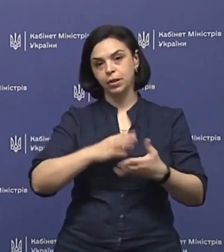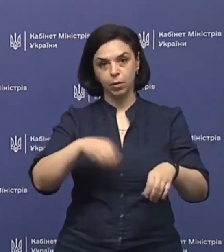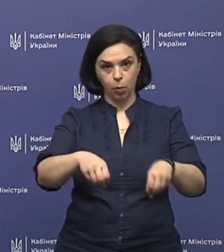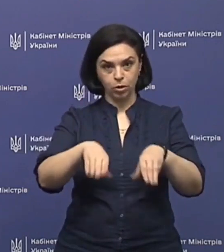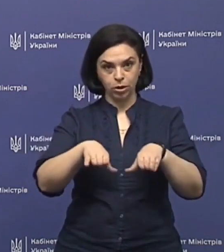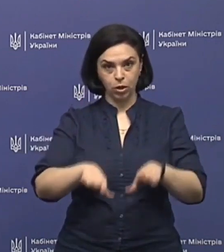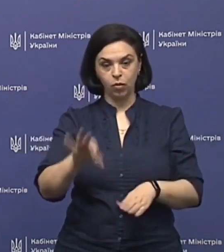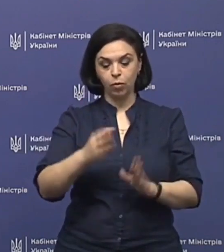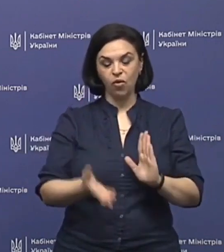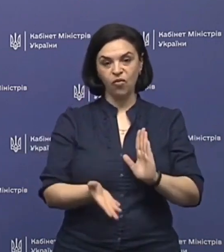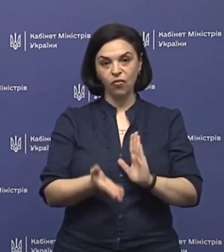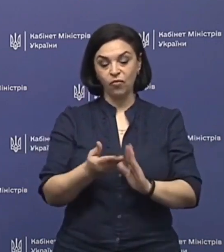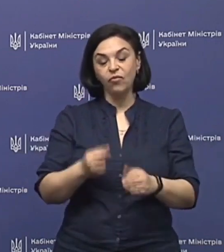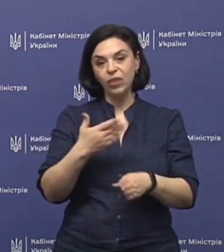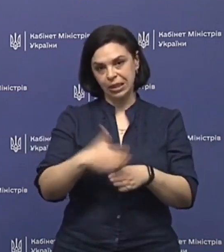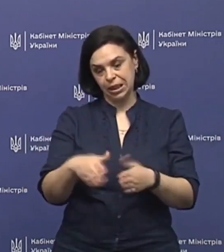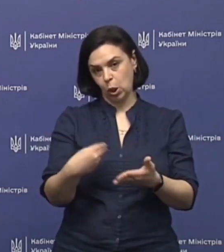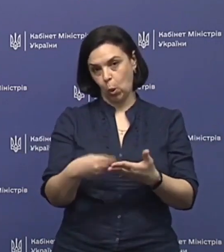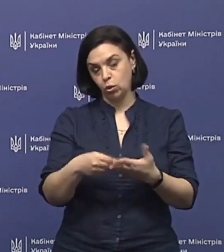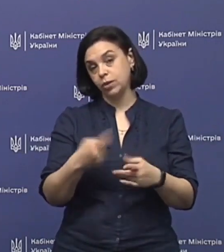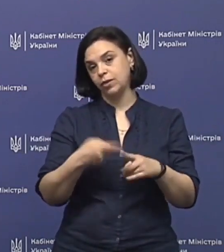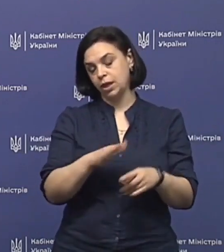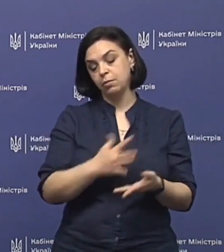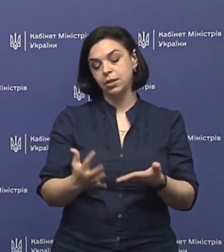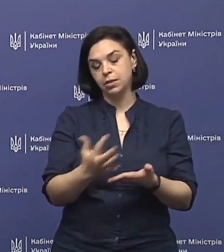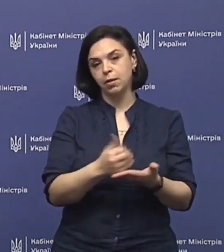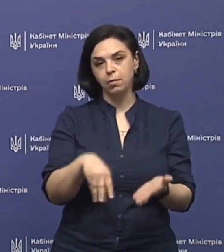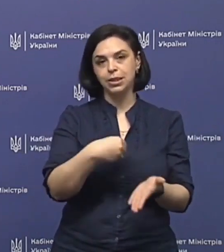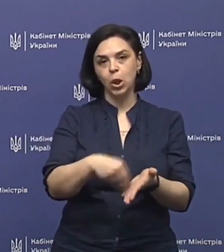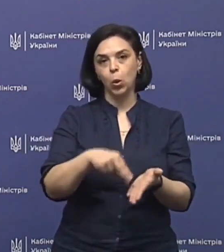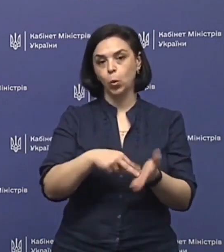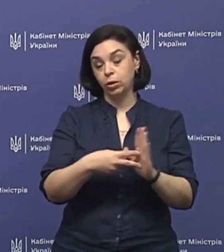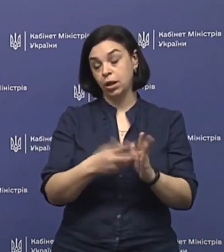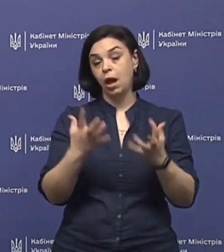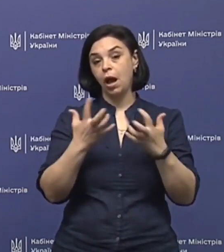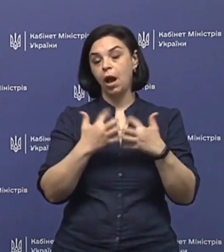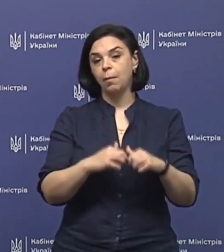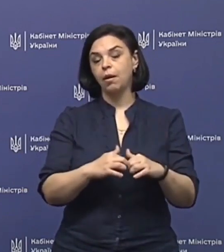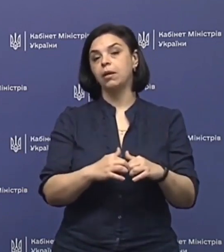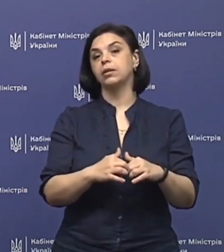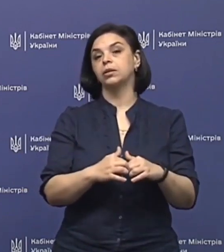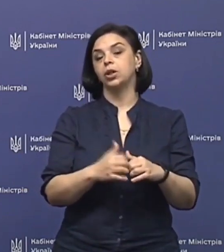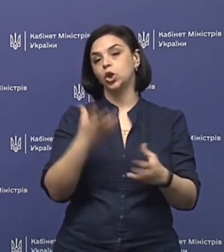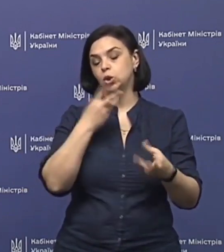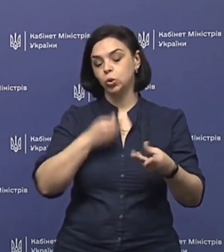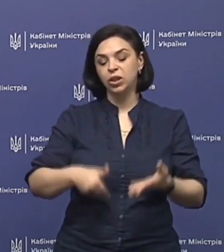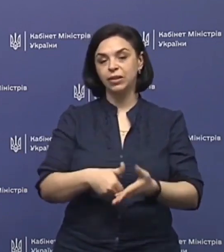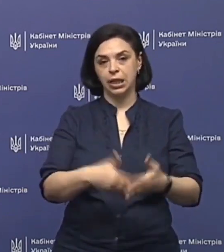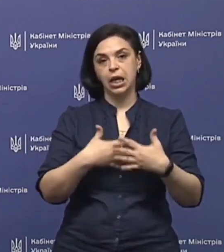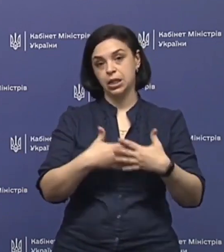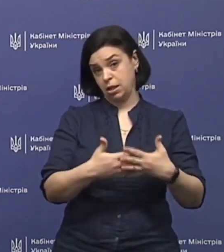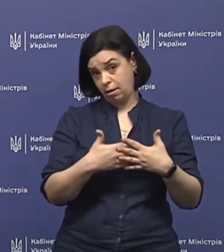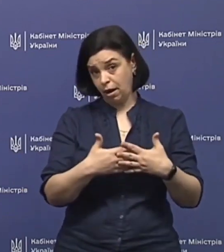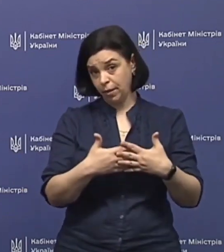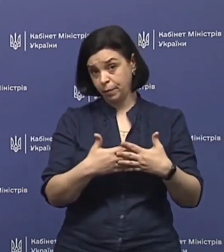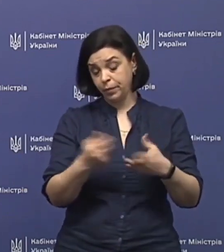постанова про видалення коштів, на які ми збираємось закупити апарати штучної вентиляції